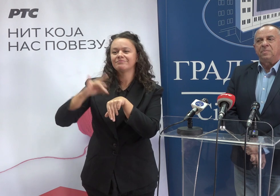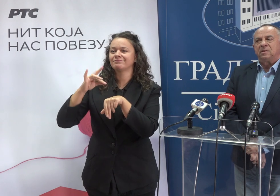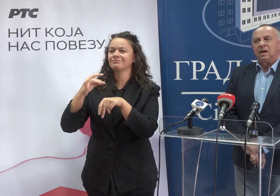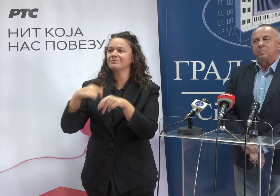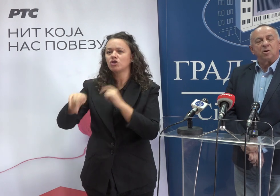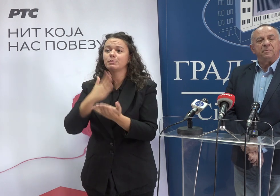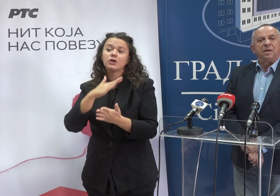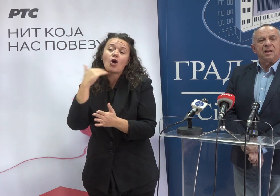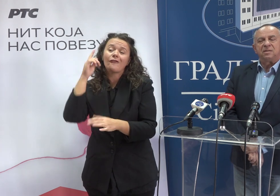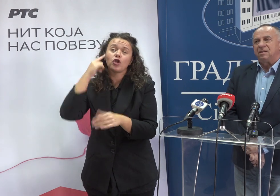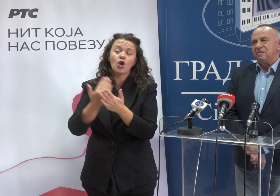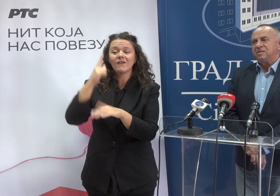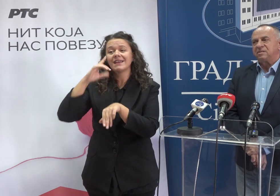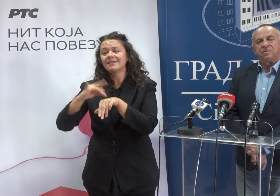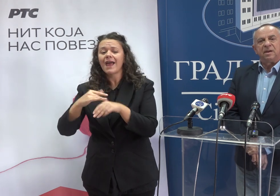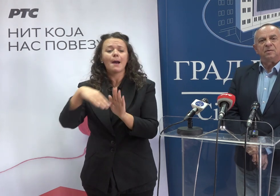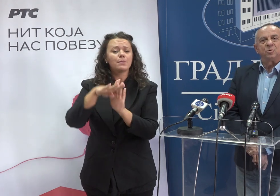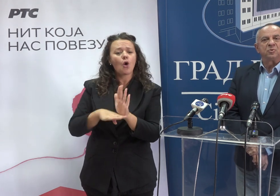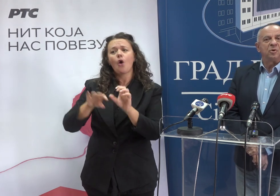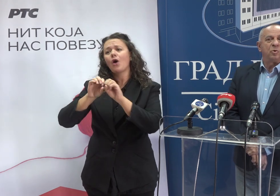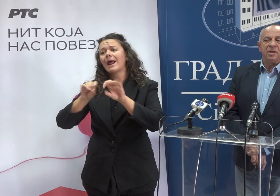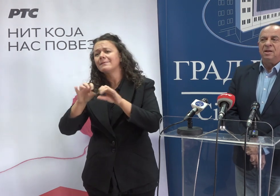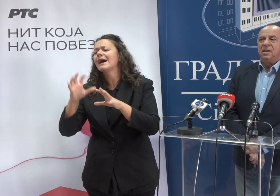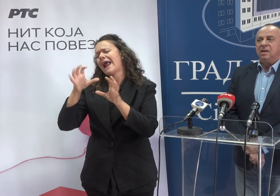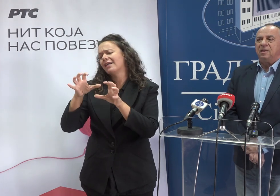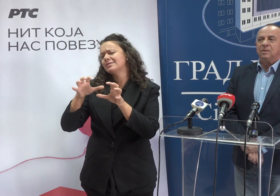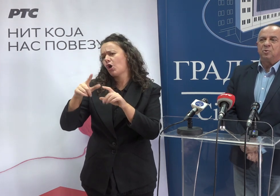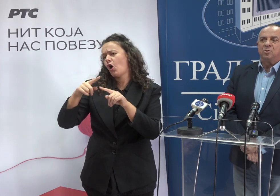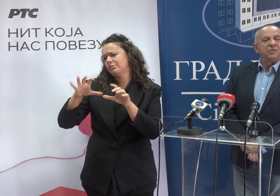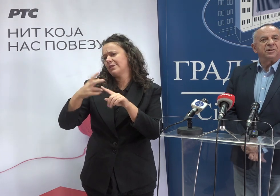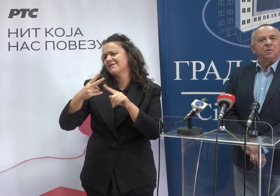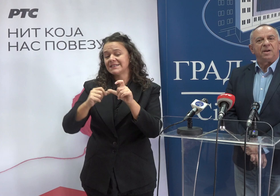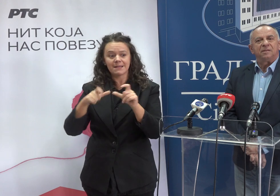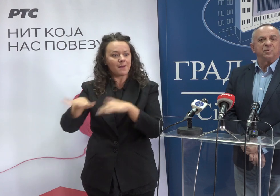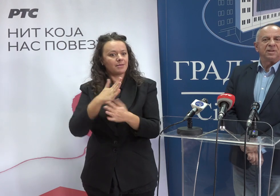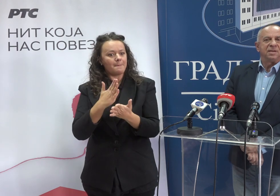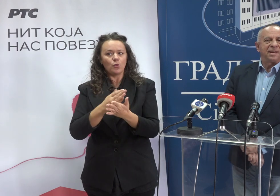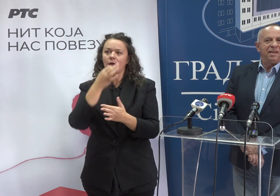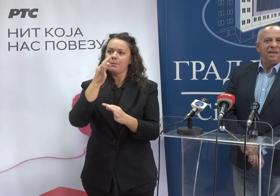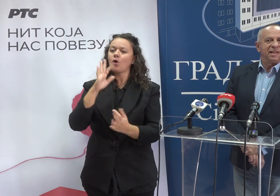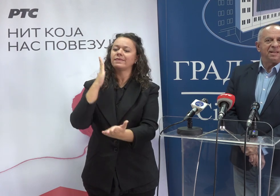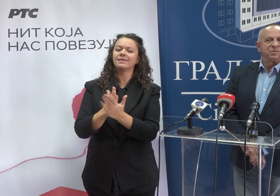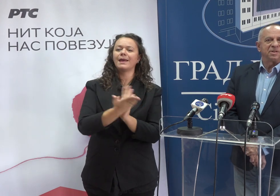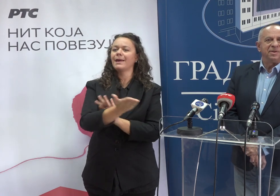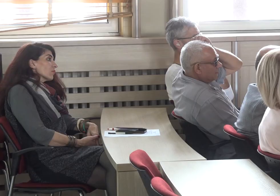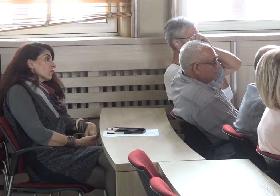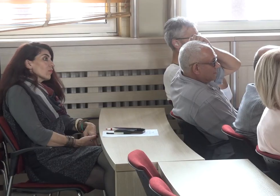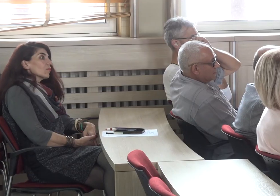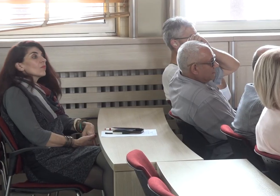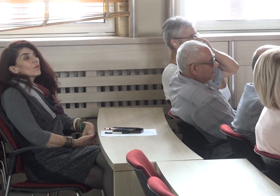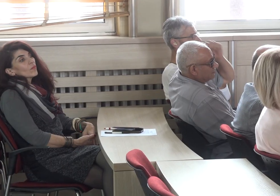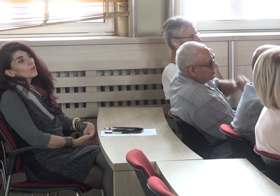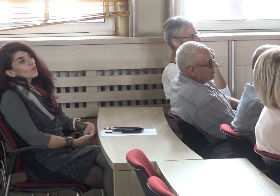ideja, da programi Radiotelevizije Srbije budu što bolji i da budu što više pomeri slušalaca i gledalaca u Srbiji.